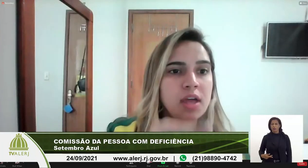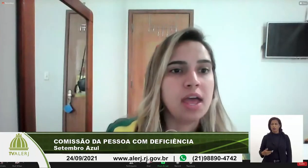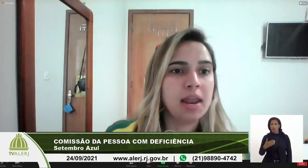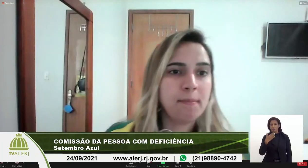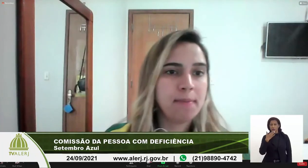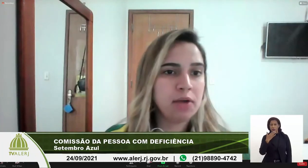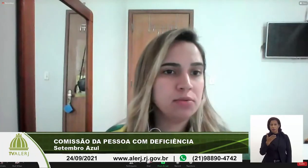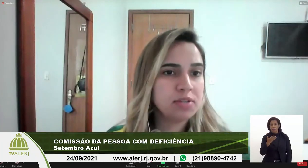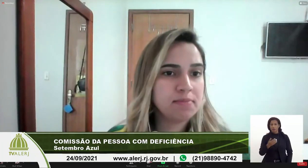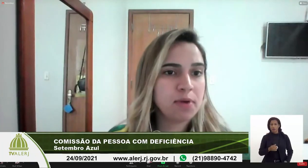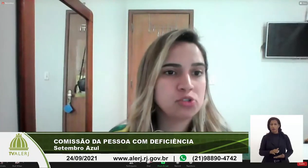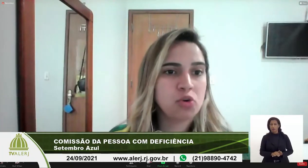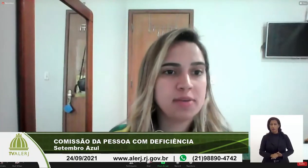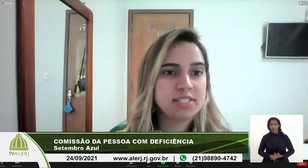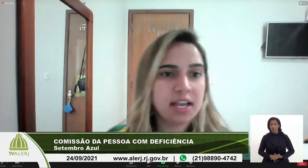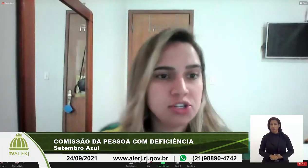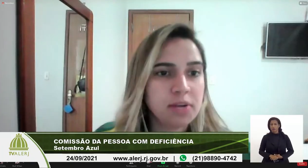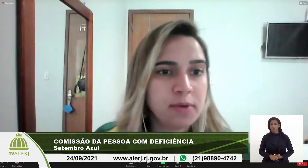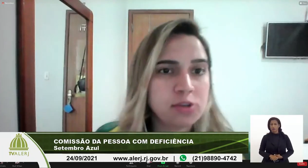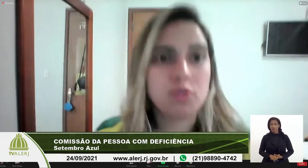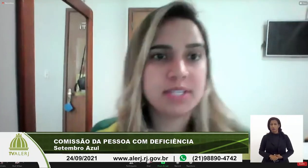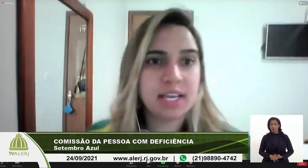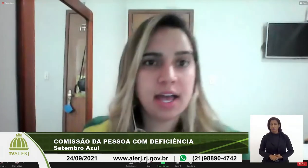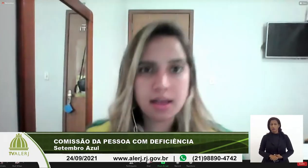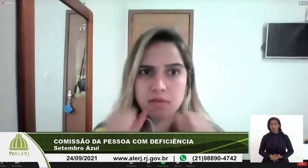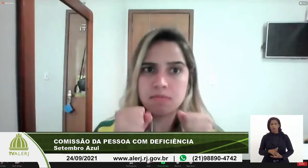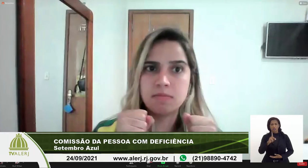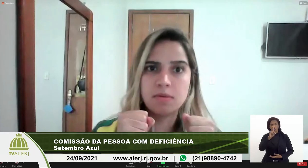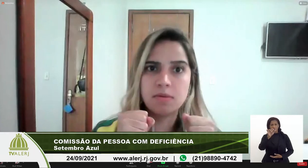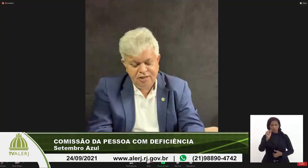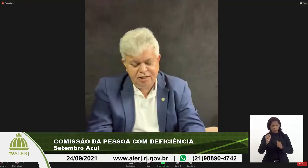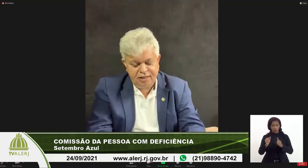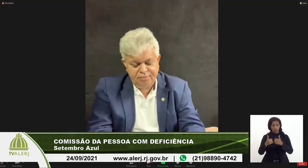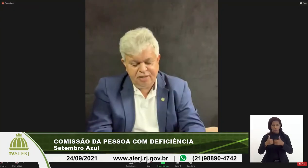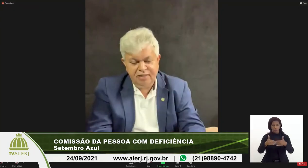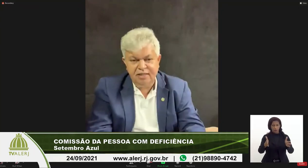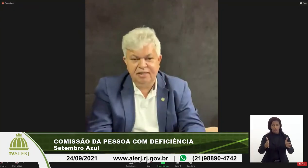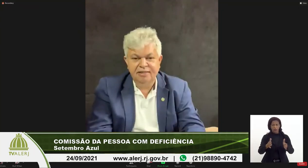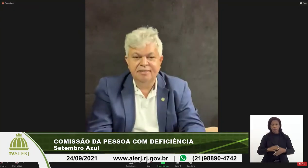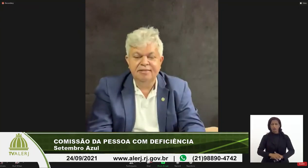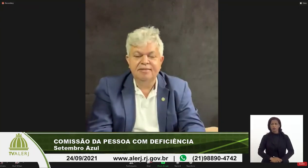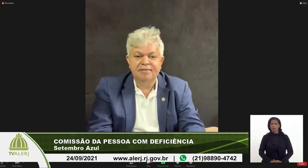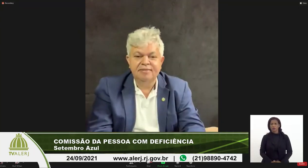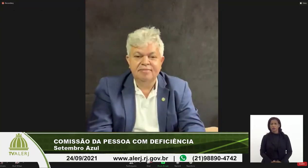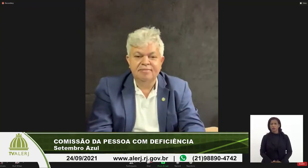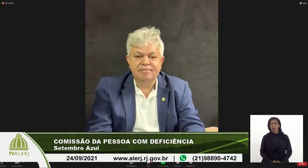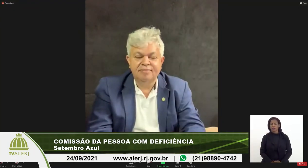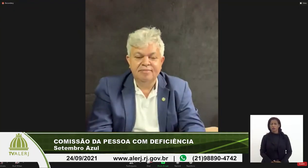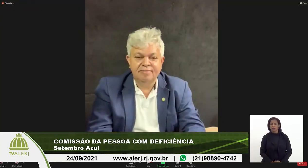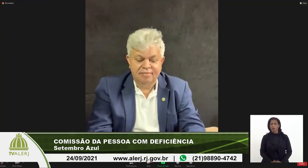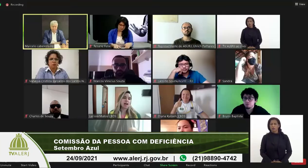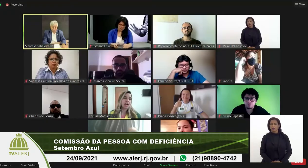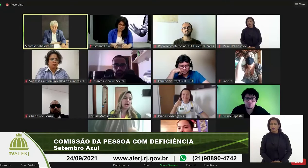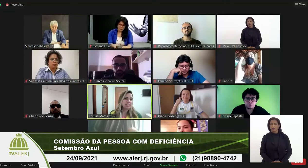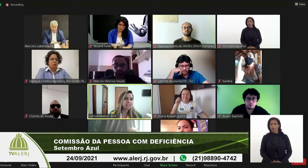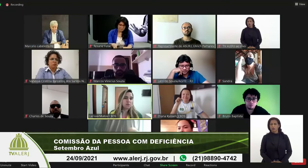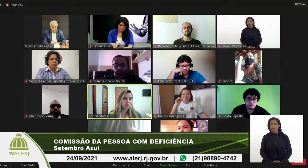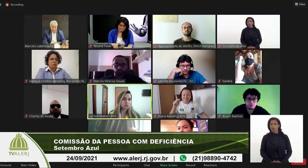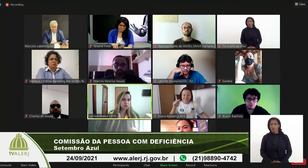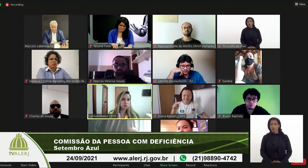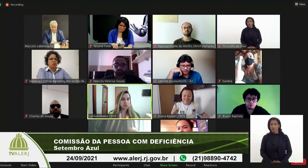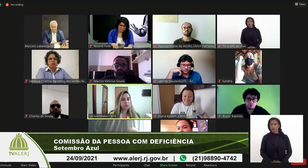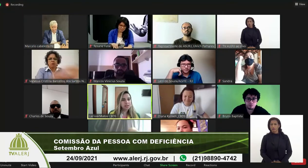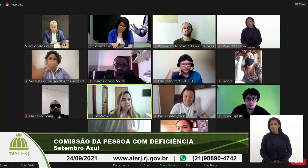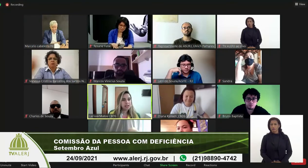ela pergunta pode começar Diana pode começar sim Diana pode sim ah então